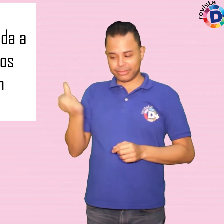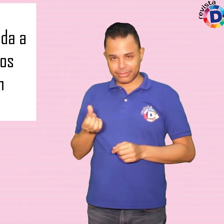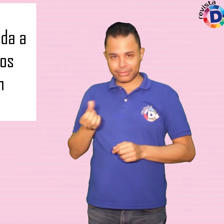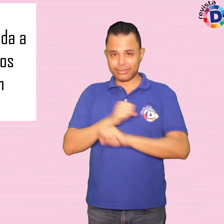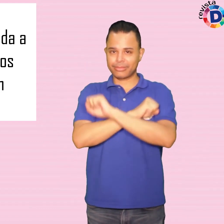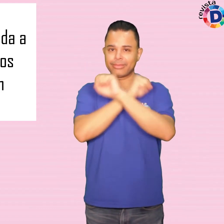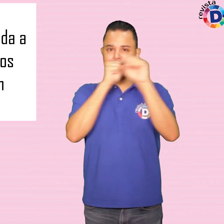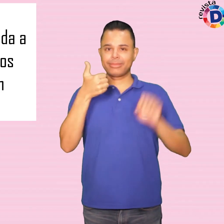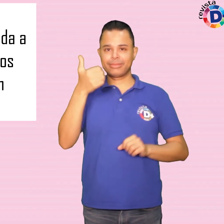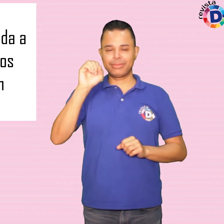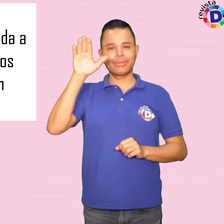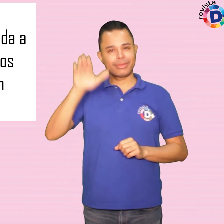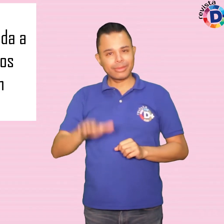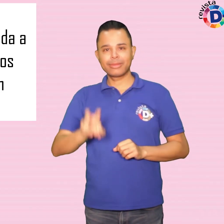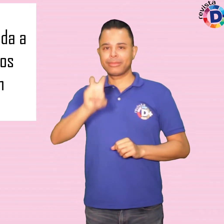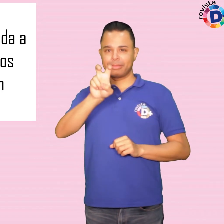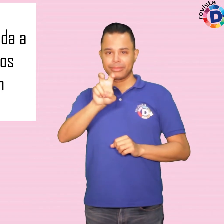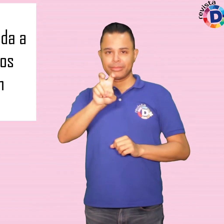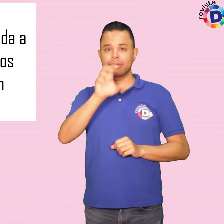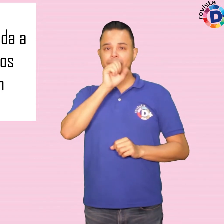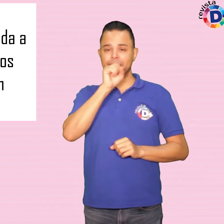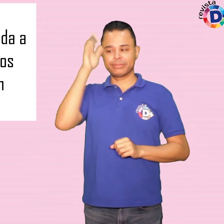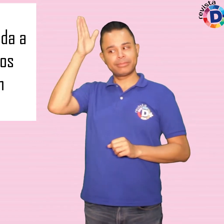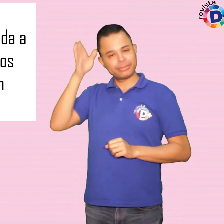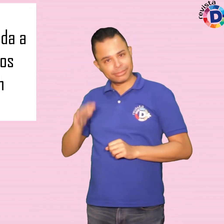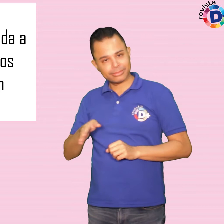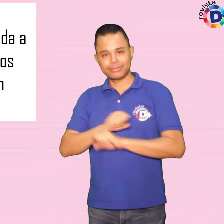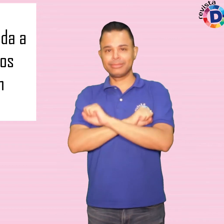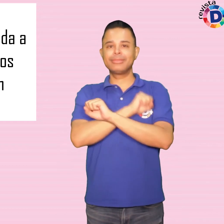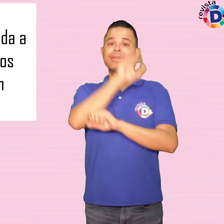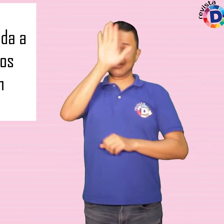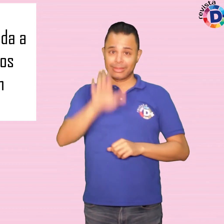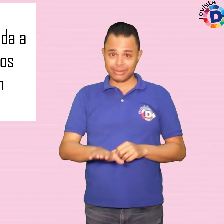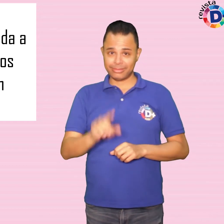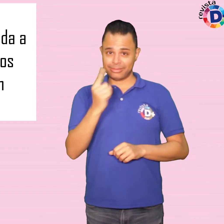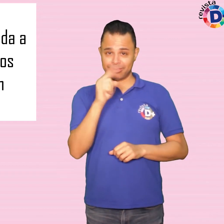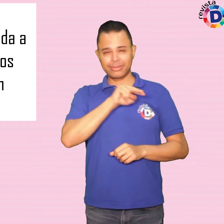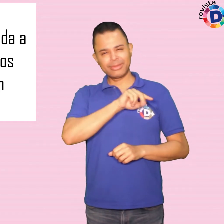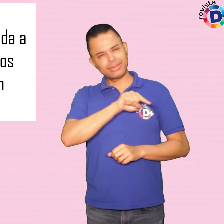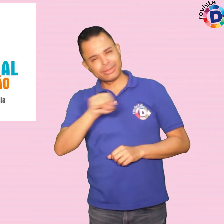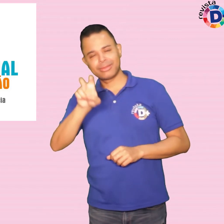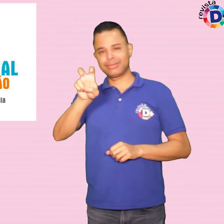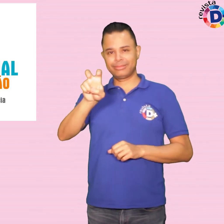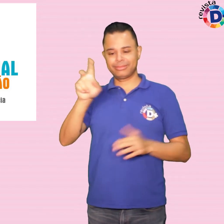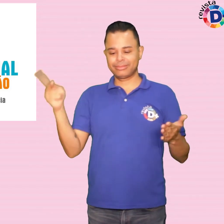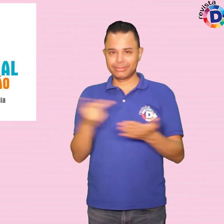10h às 5h da tarde e aos sábados, da 1h da tarde às 5h da tarde, o Memorial da